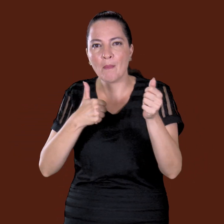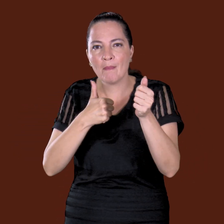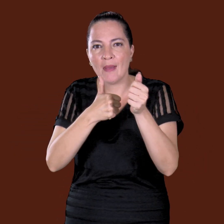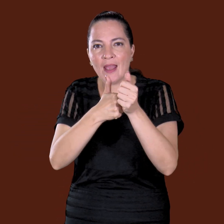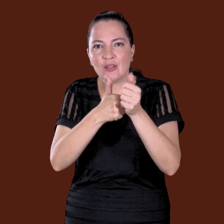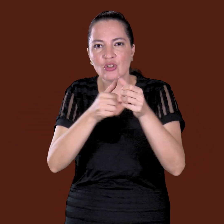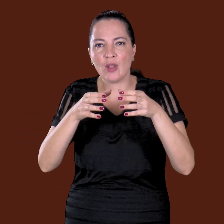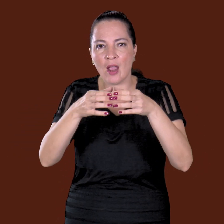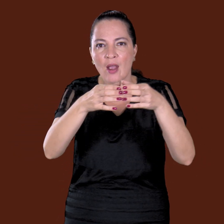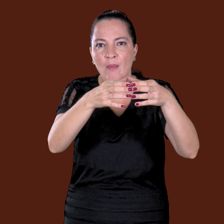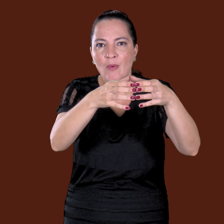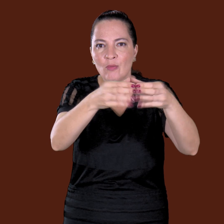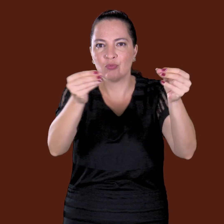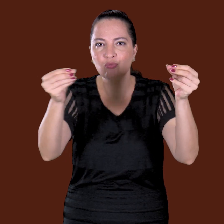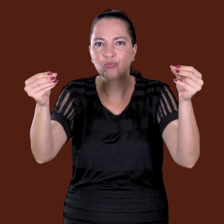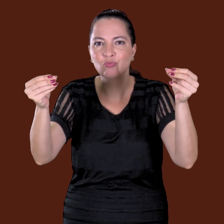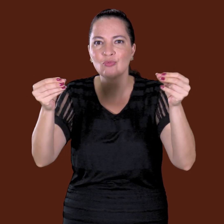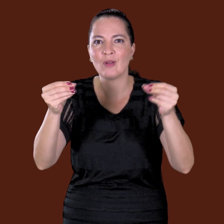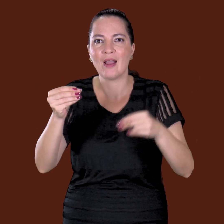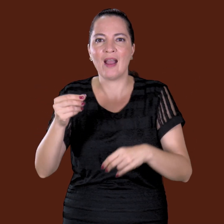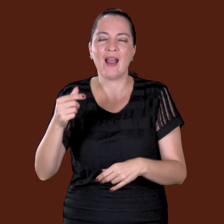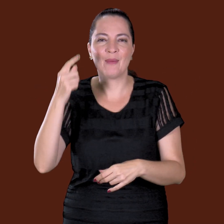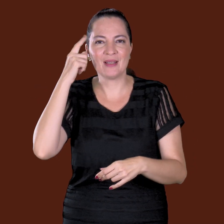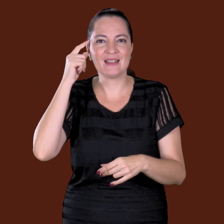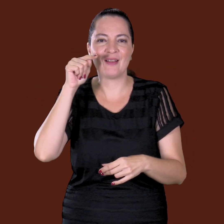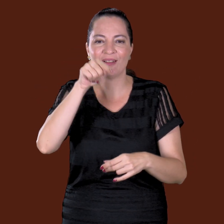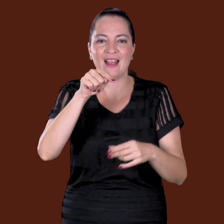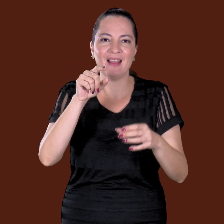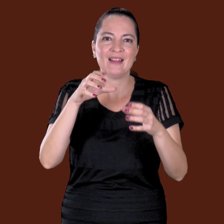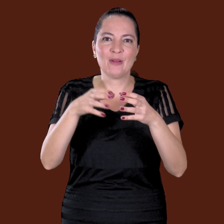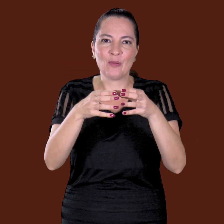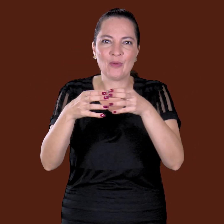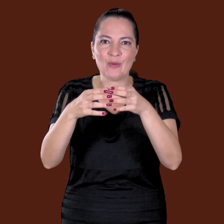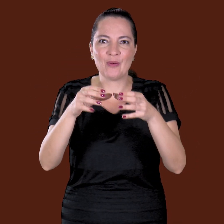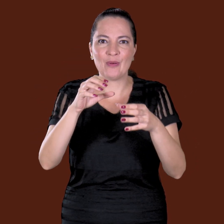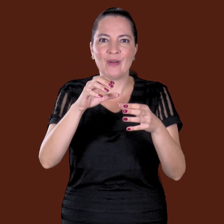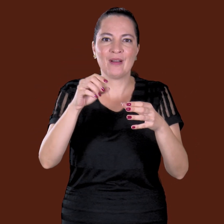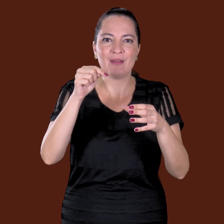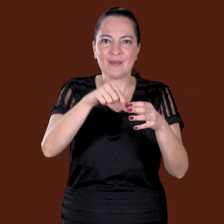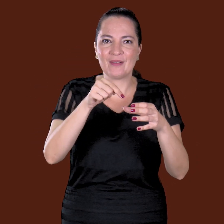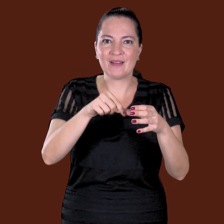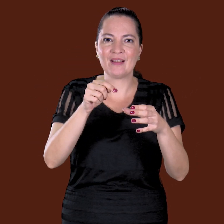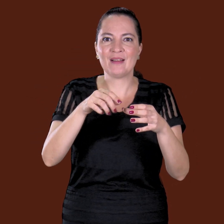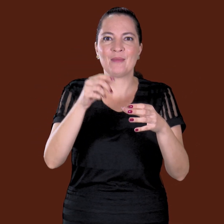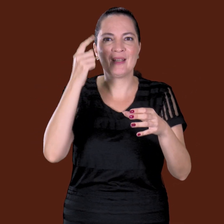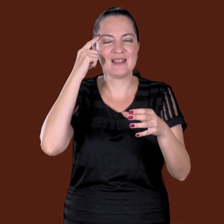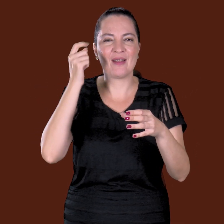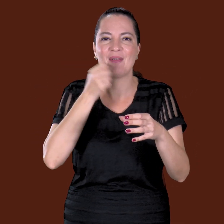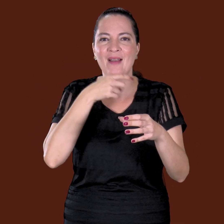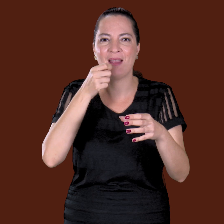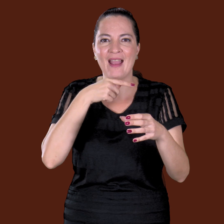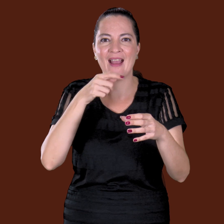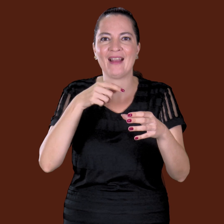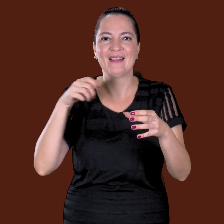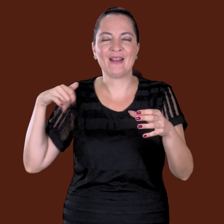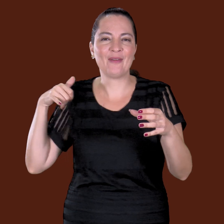traquitando aqui atrás, com essas latas velhas, relataram igualzinho, daí eu falei, mesmo que nós vimos,